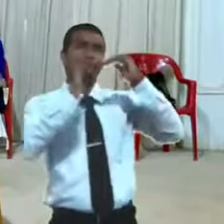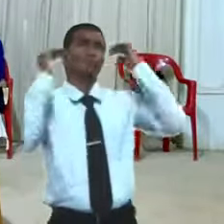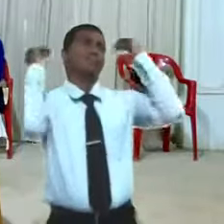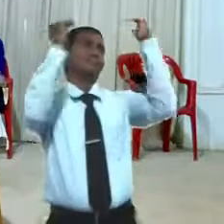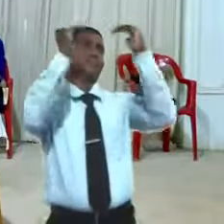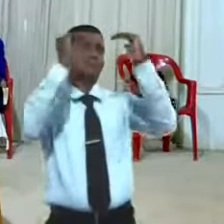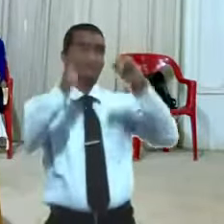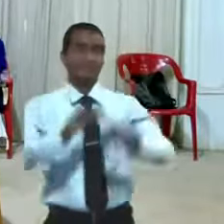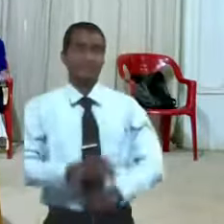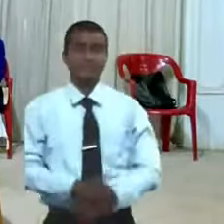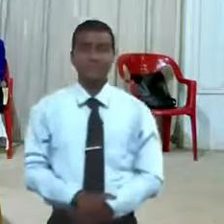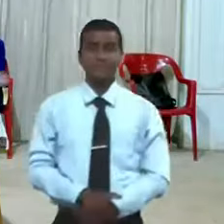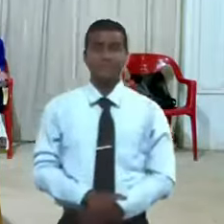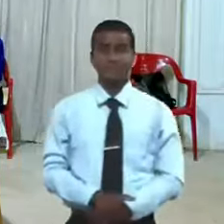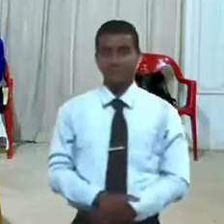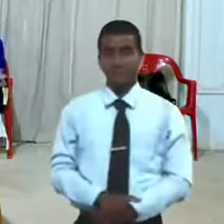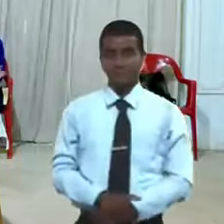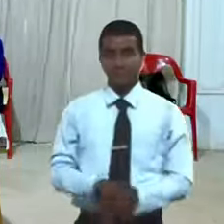gloria a Dios